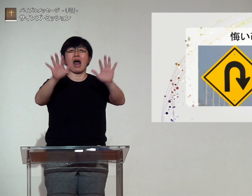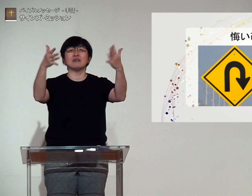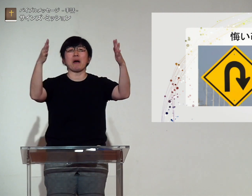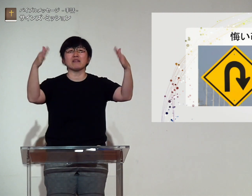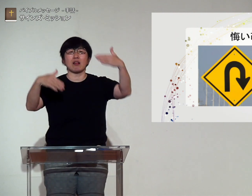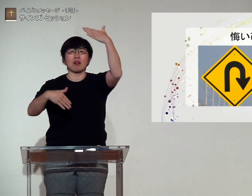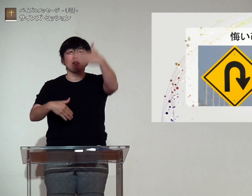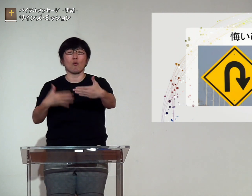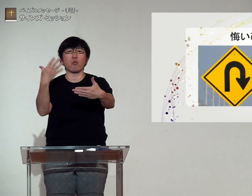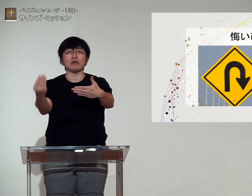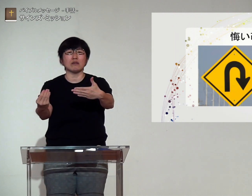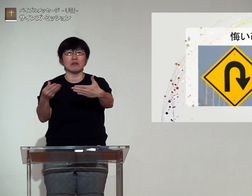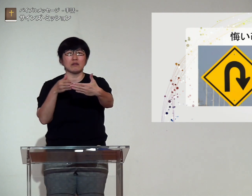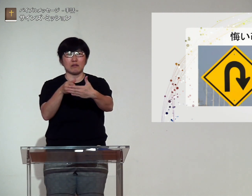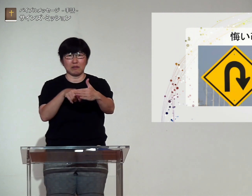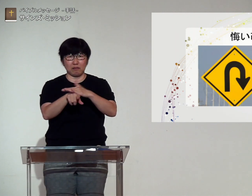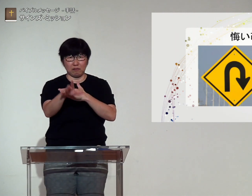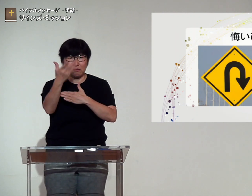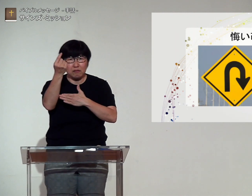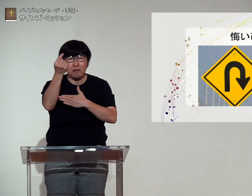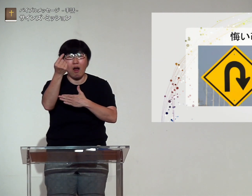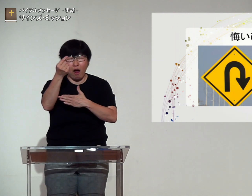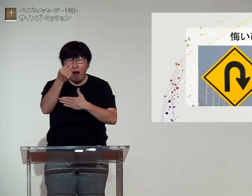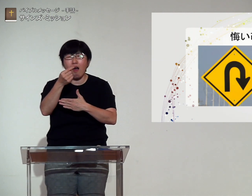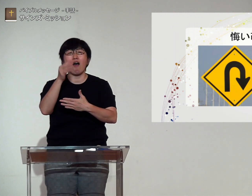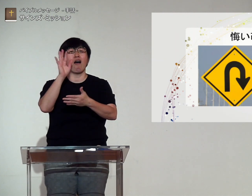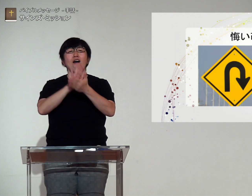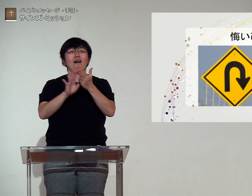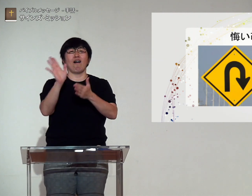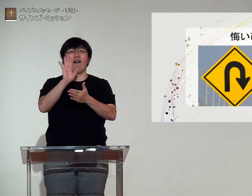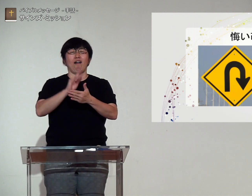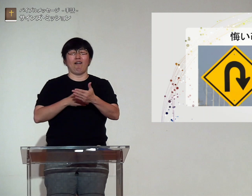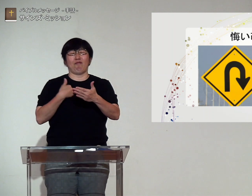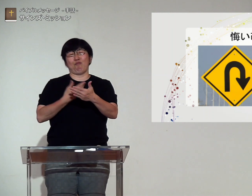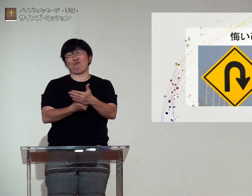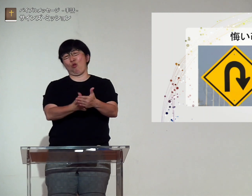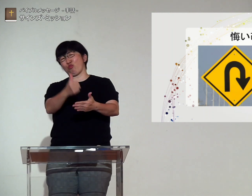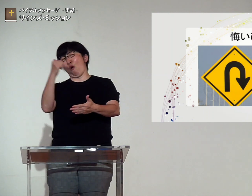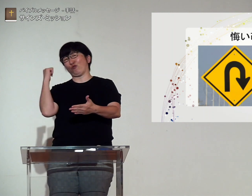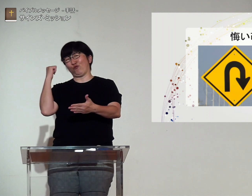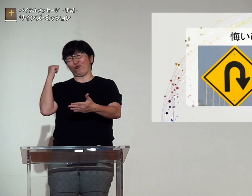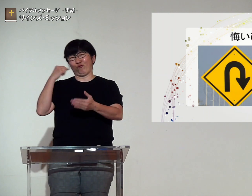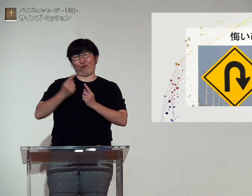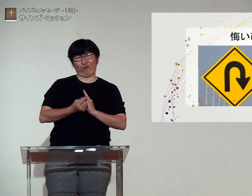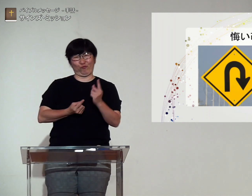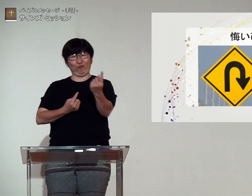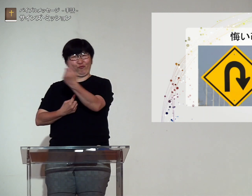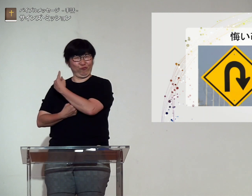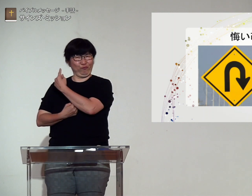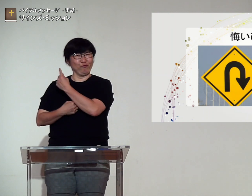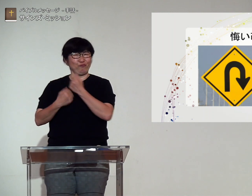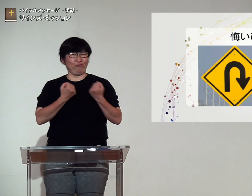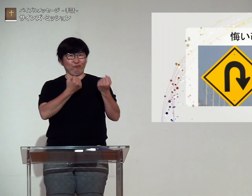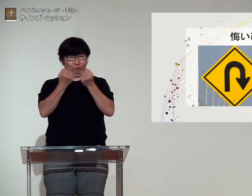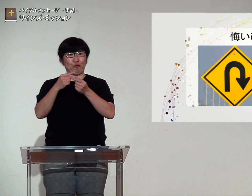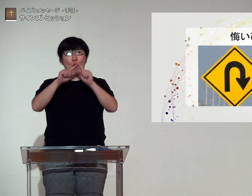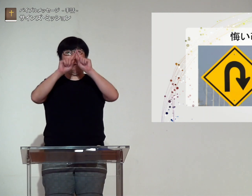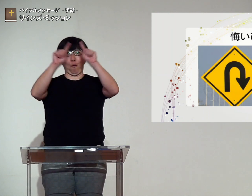この先道がありません行き止まりこれ以上進めないということになりますよね戻りなさいという